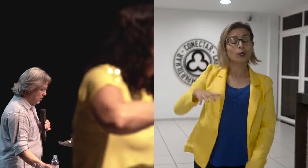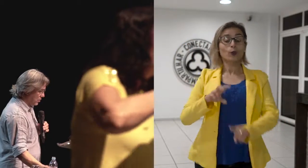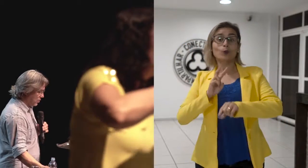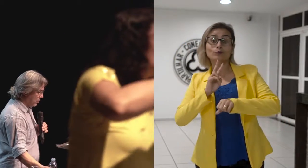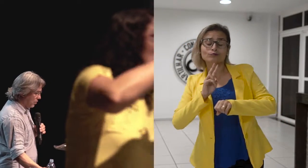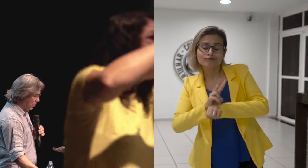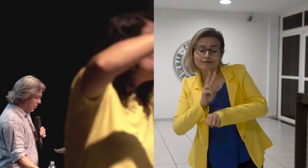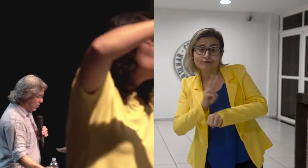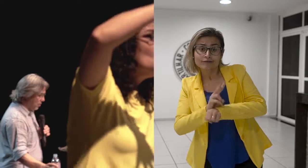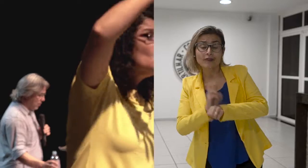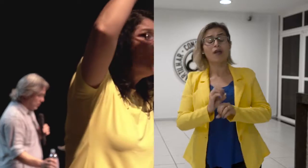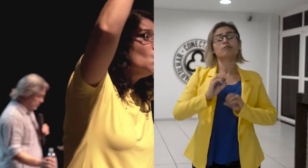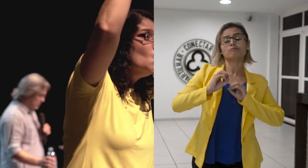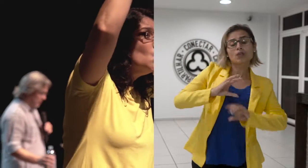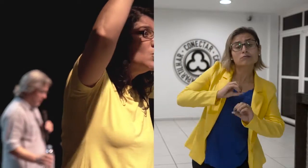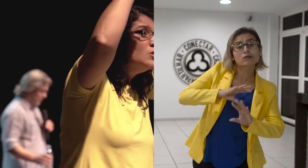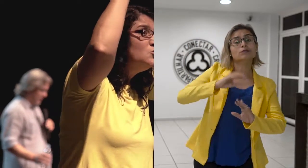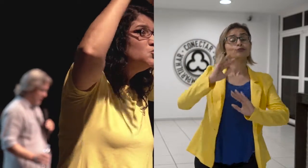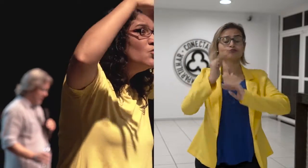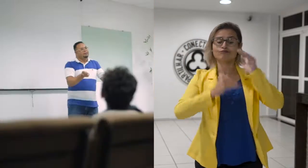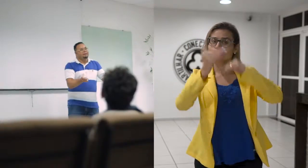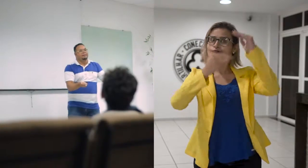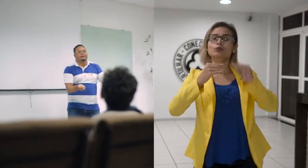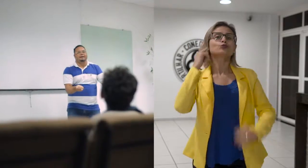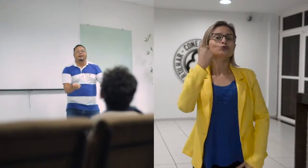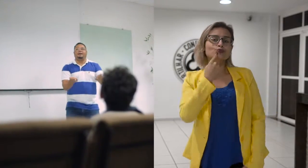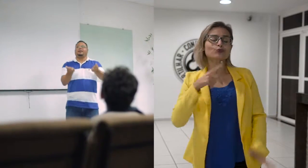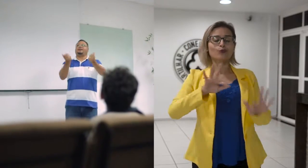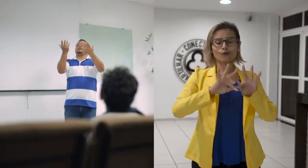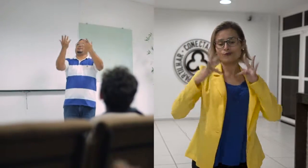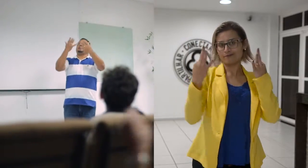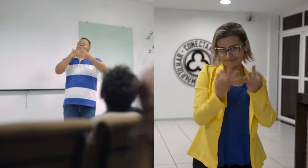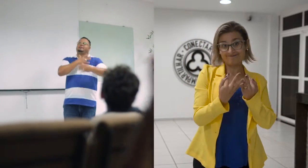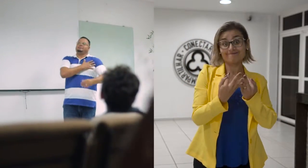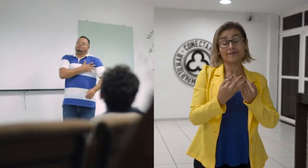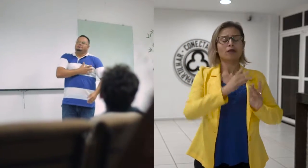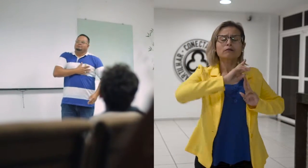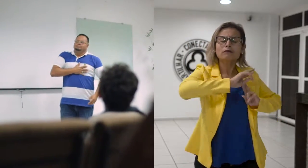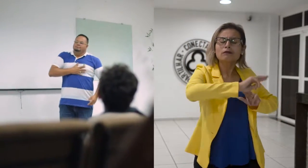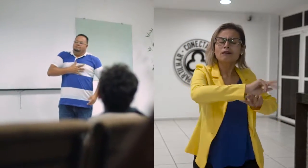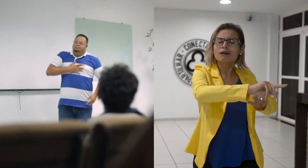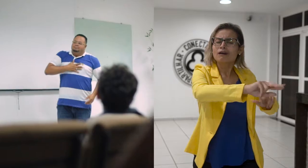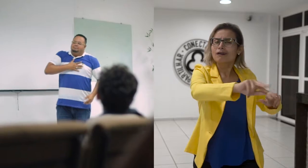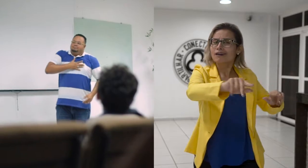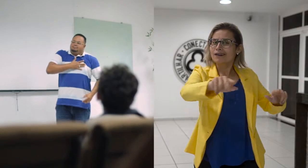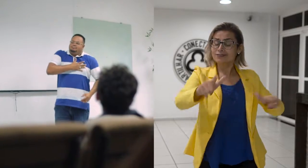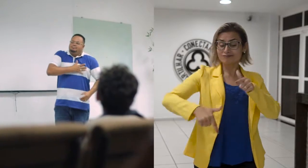pessoas surdas e de seus familiares. Dentre nossas diversas ações, temos mensalmente o Culto em